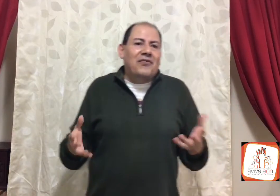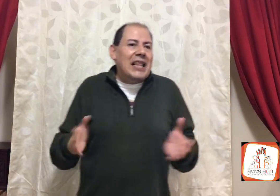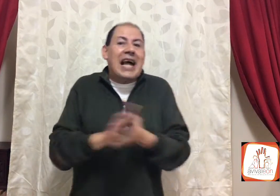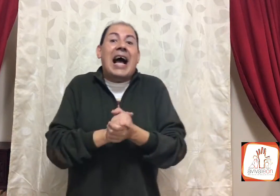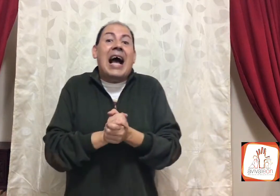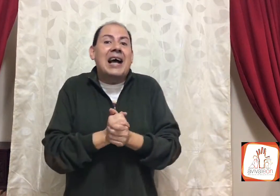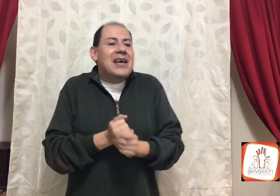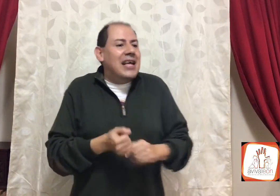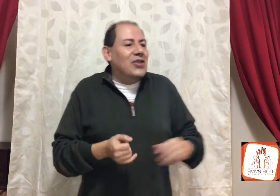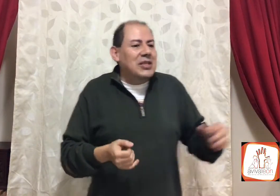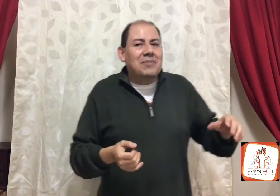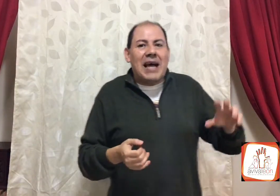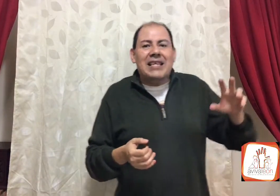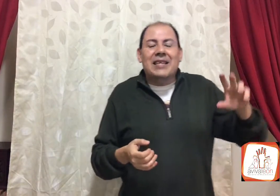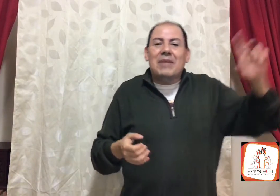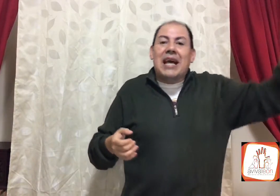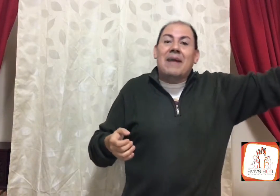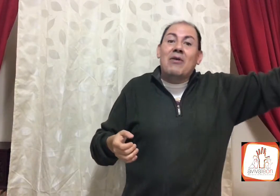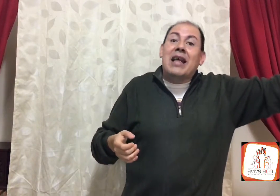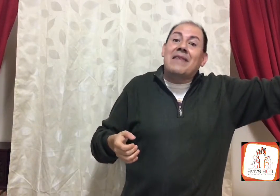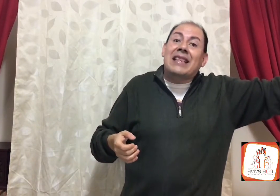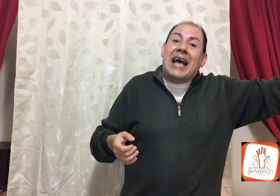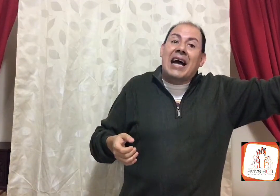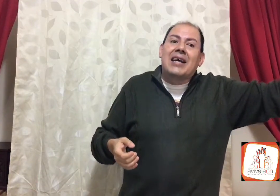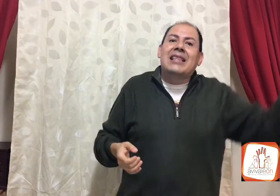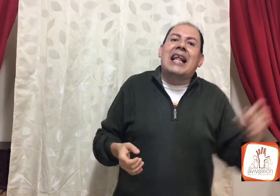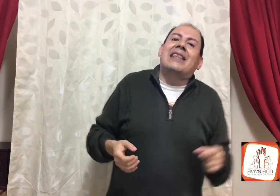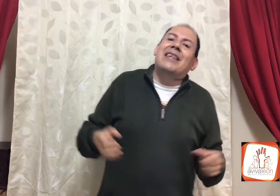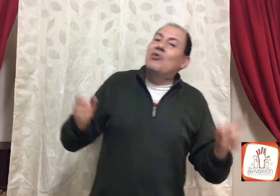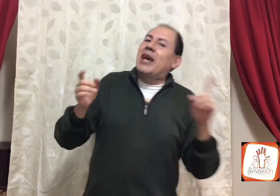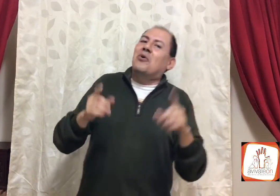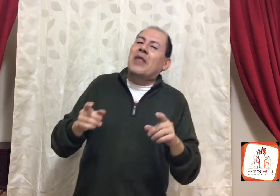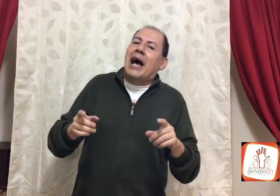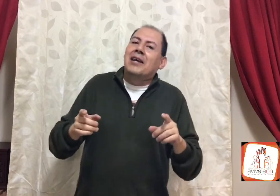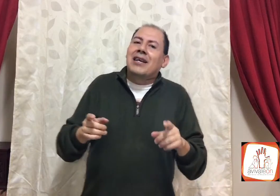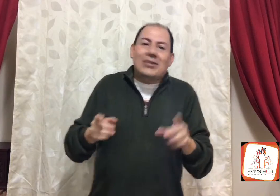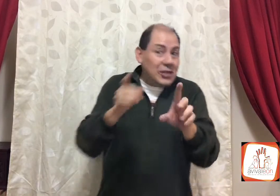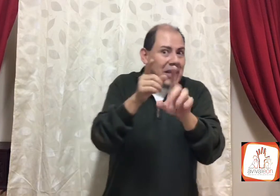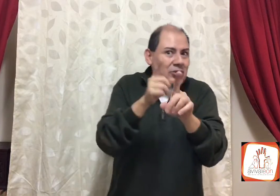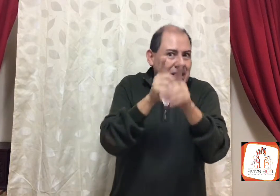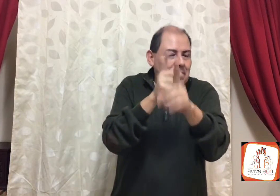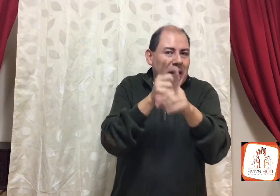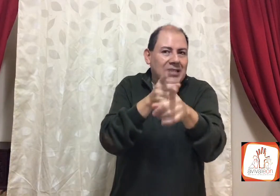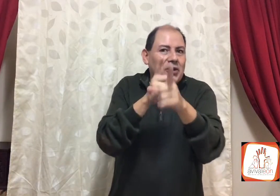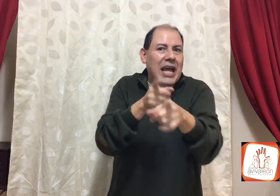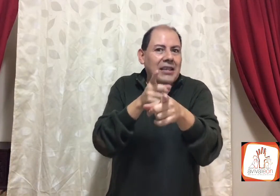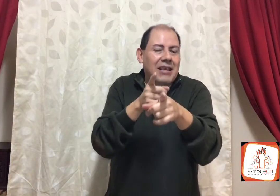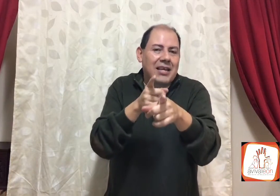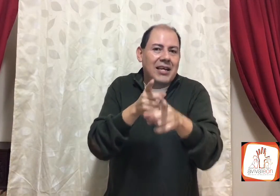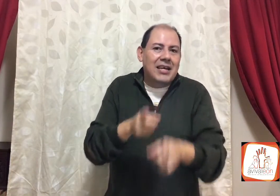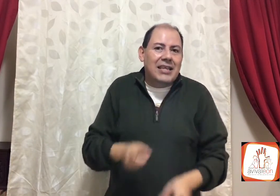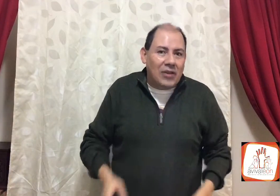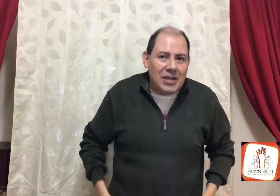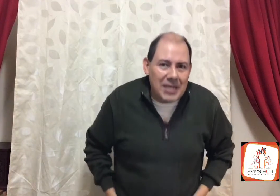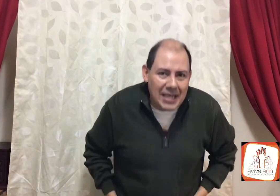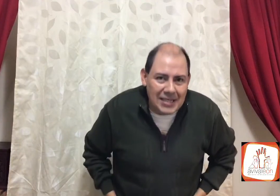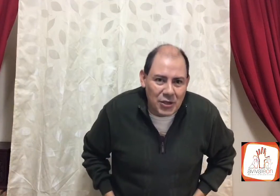falta? ¡Ah! Entonces van y dicen, mira, ahí va un levita de la tribu de Judá, eso es impresionante, ¿de dónde viene Jesús?